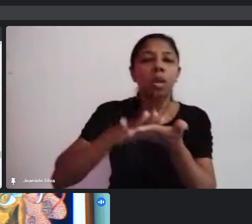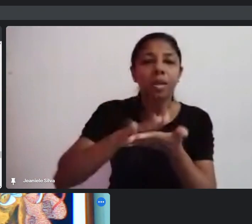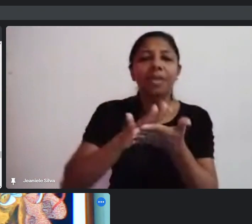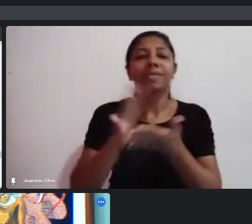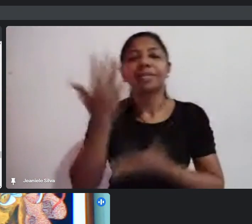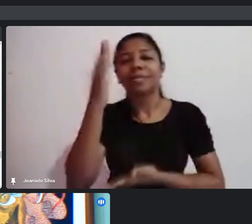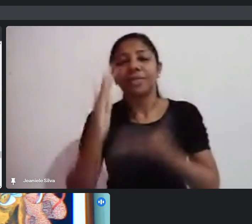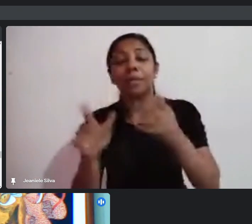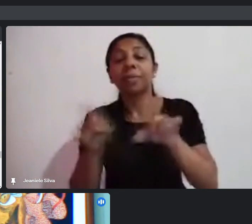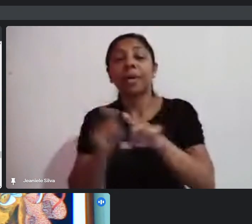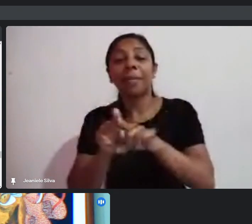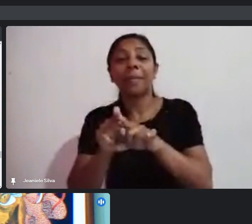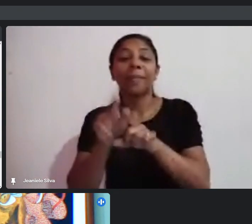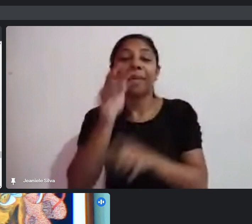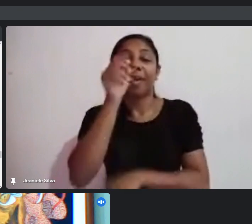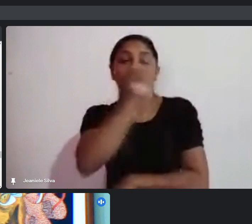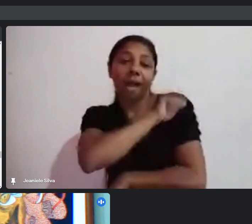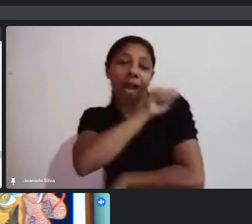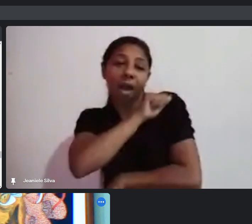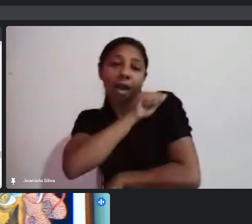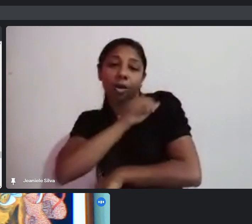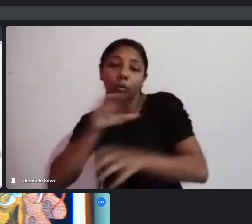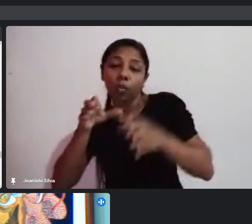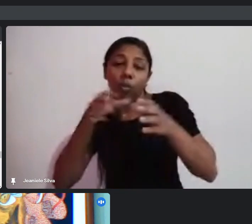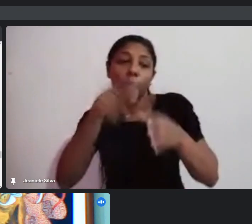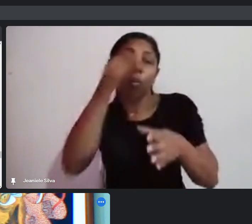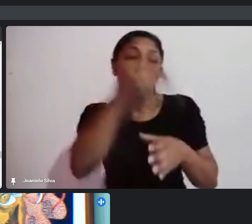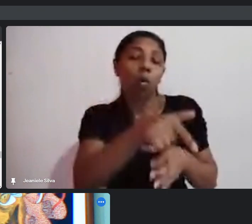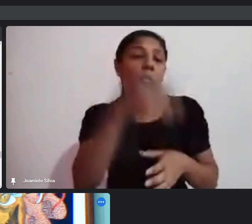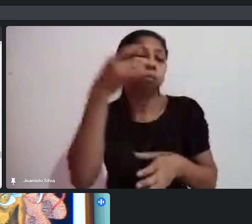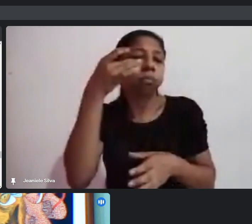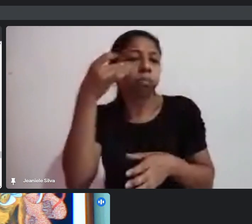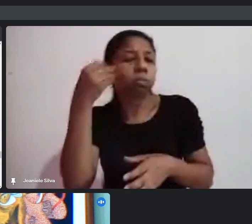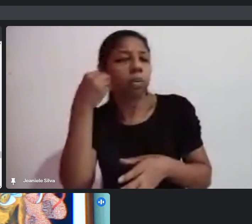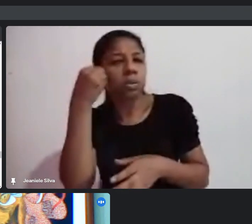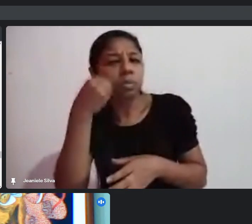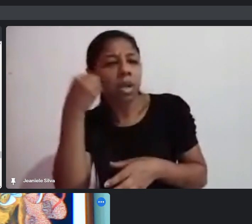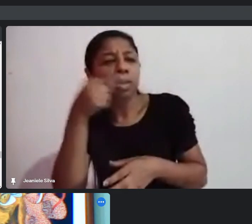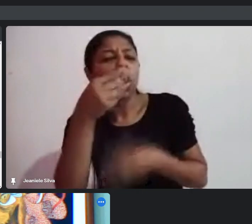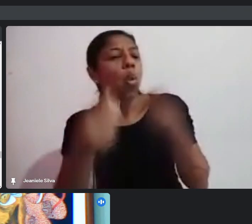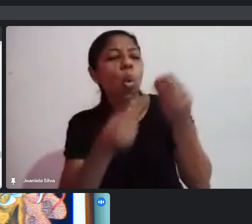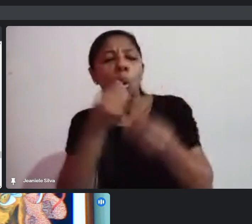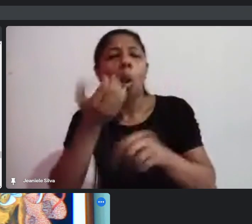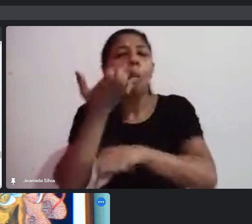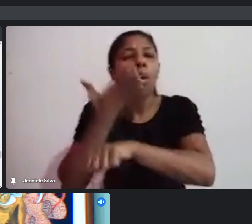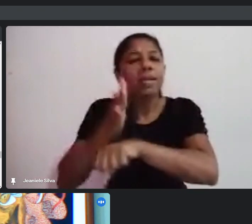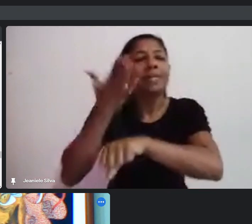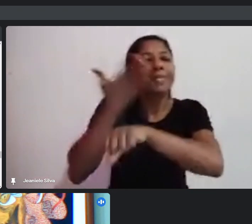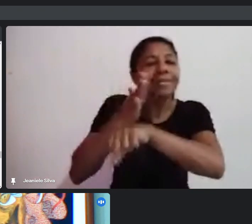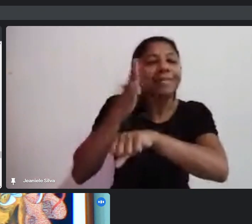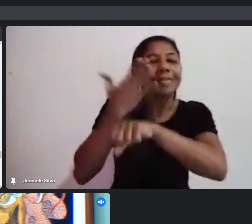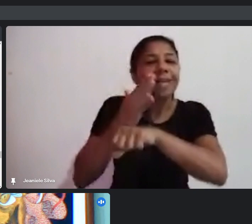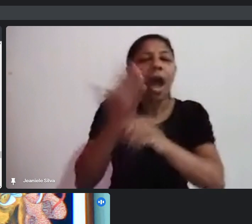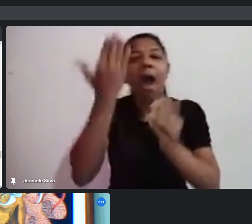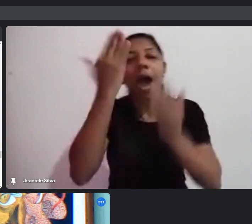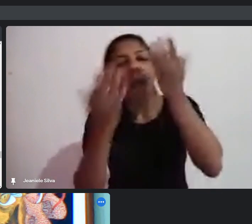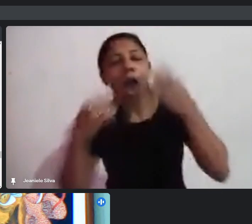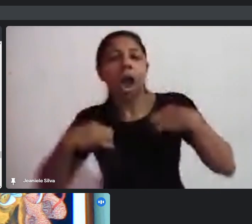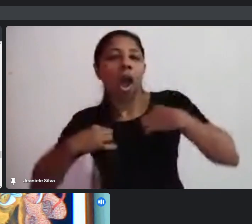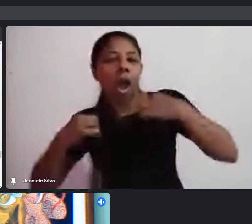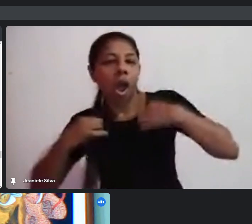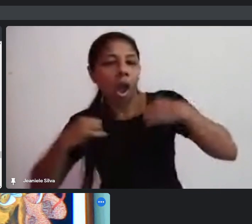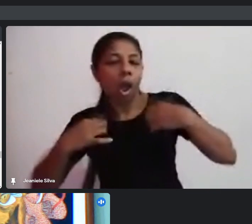dentro de um barracão para entender como é que acontece como é que o ensaio como é que acontece a questão dos figurinos também